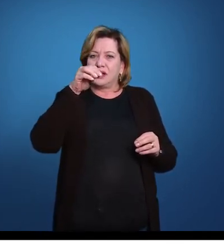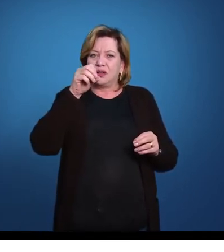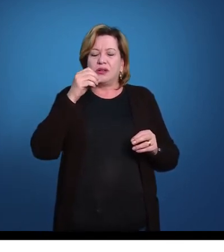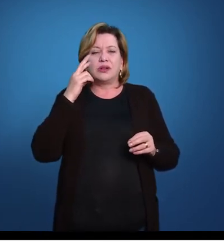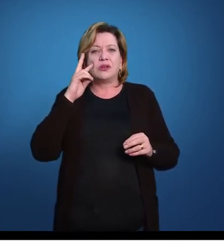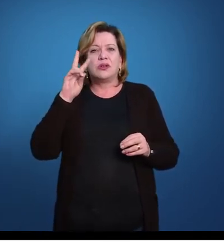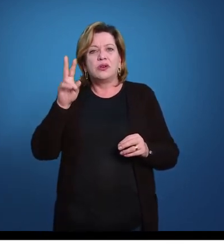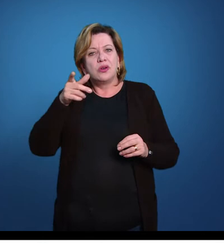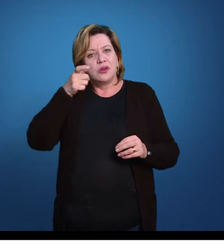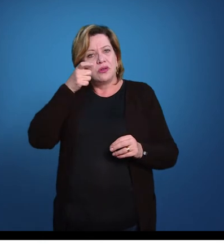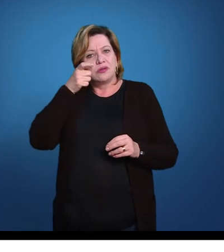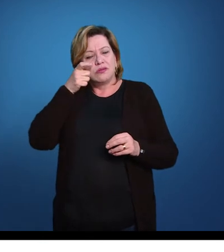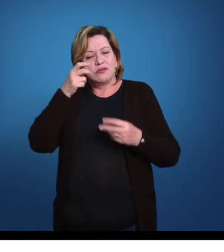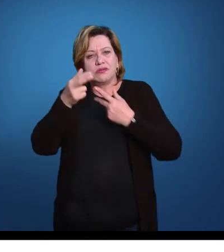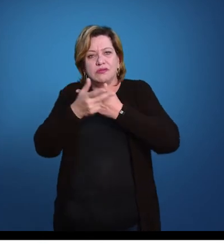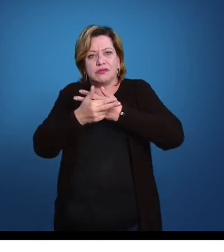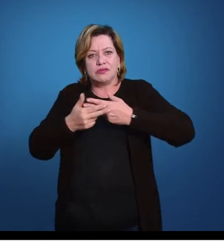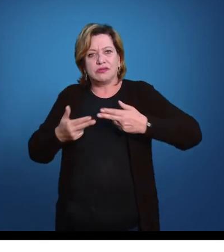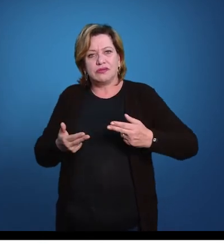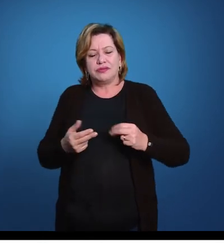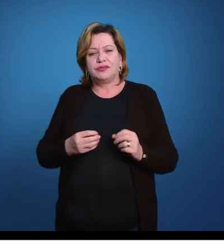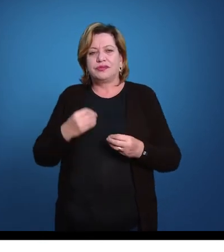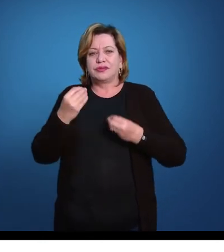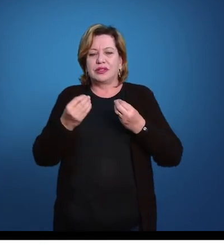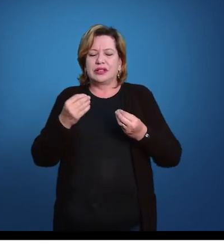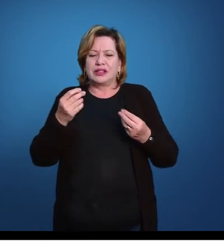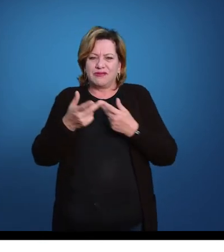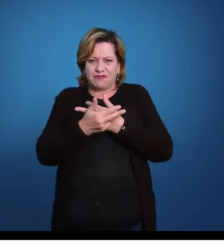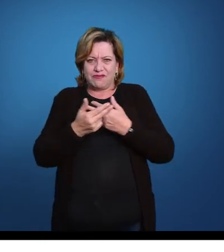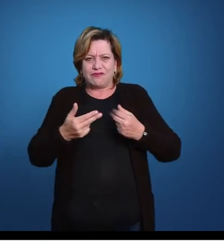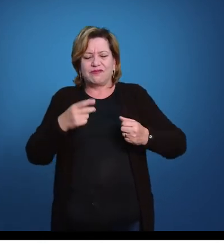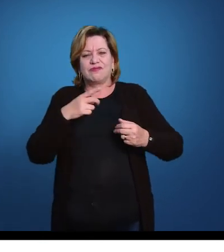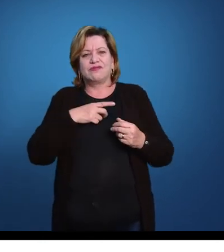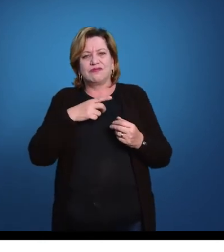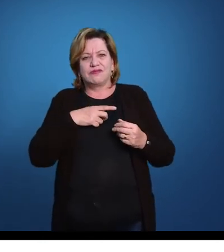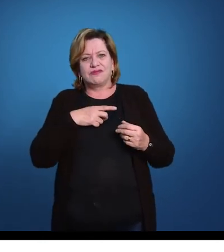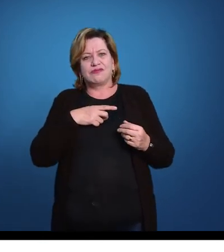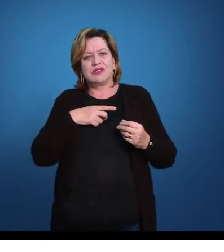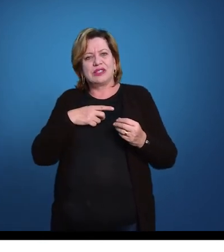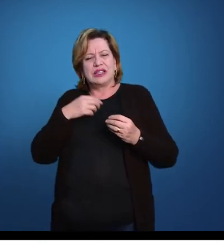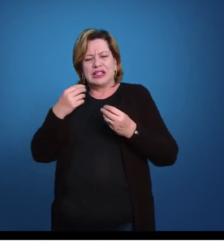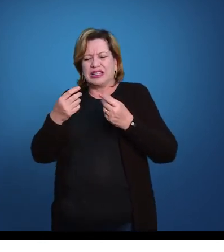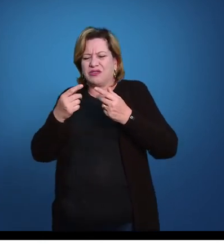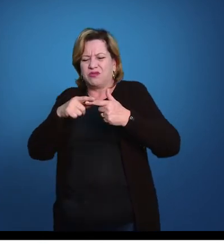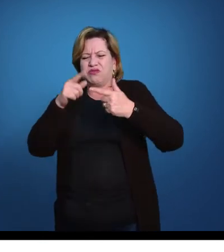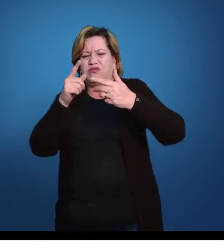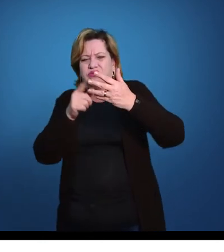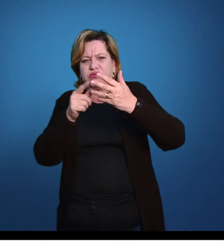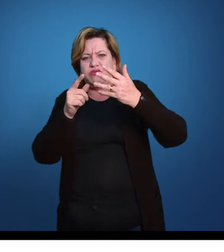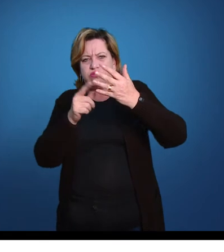as várias classes, nós temos a classe crinóidea, asteroidea, ofiuróidea, equinóidea e